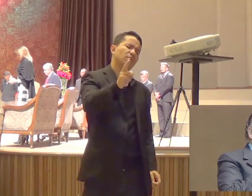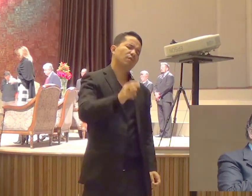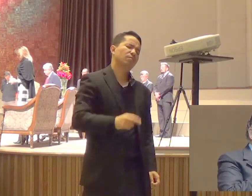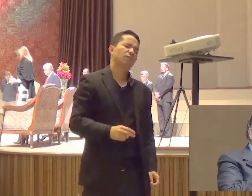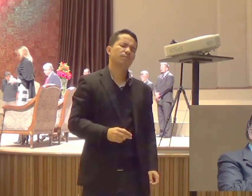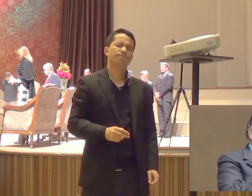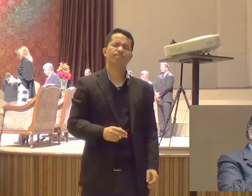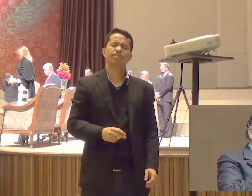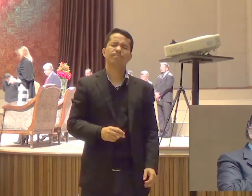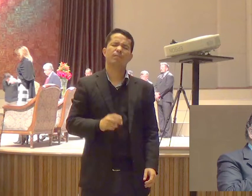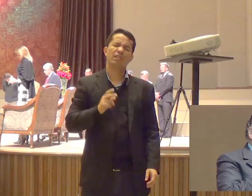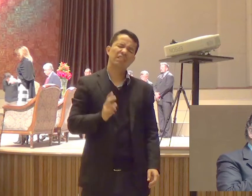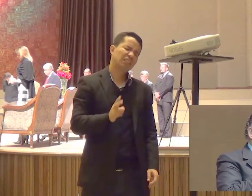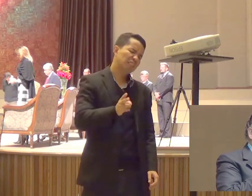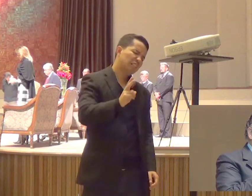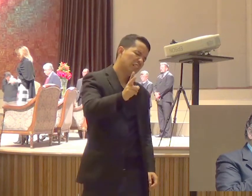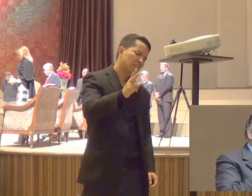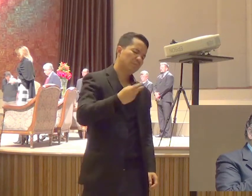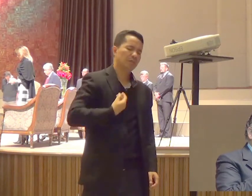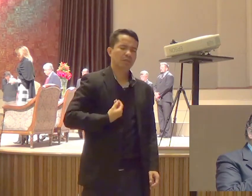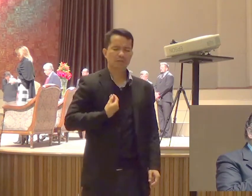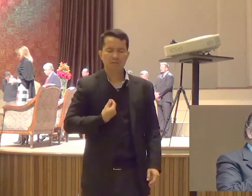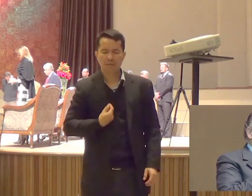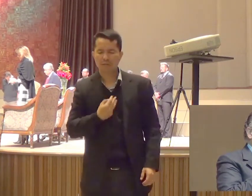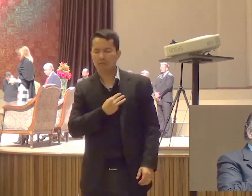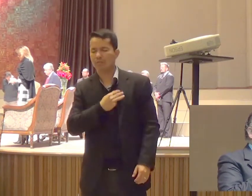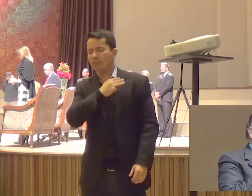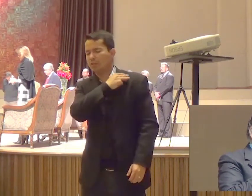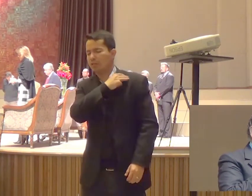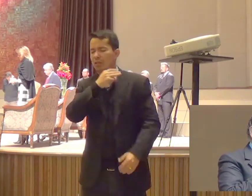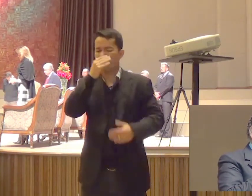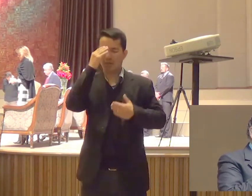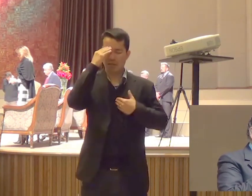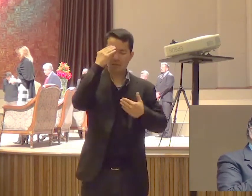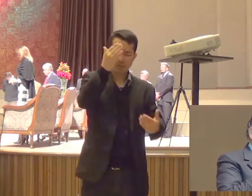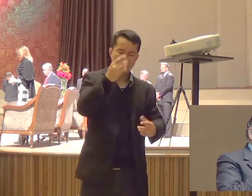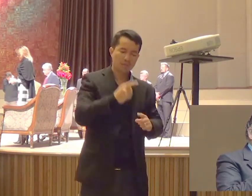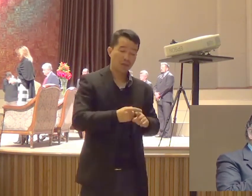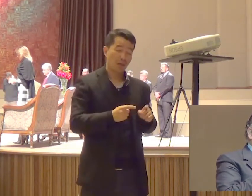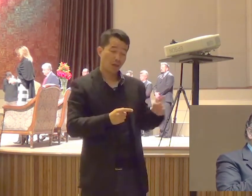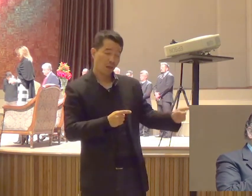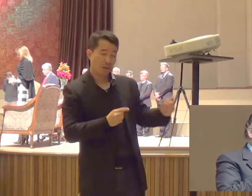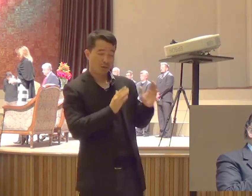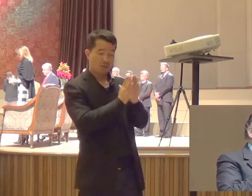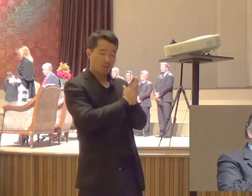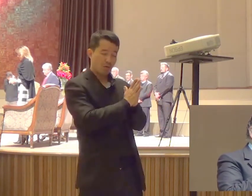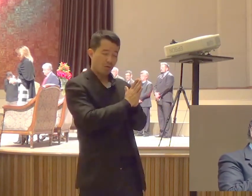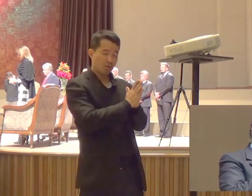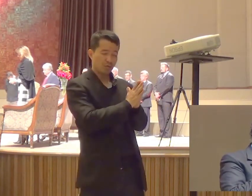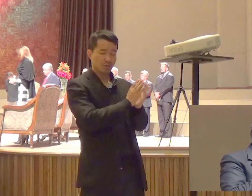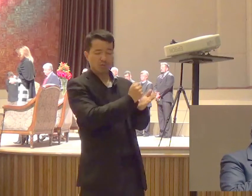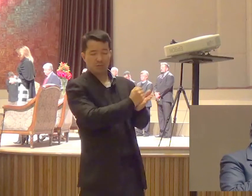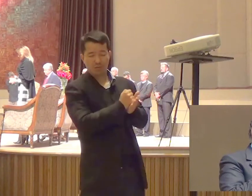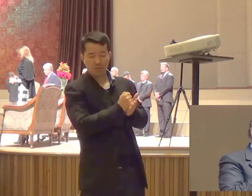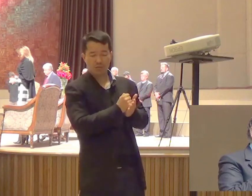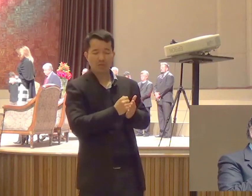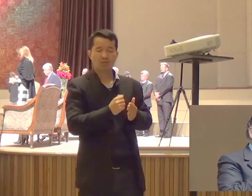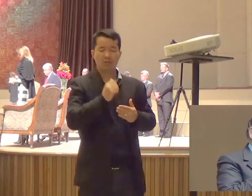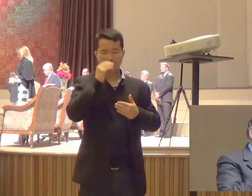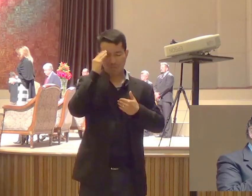Presente Na minha Vida E no meu Ministério Obrigado Senhor Porque ela Ora Por mim Obrigado Senhor Porque ela Sustenta A minha Vida Com a sua Fé